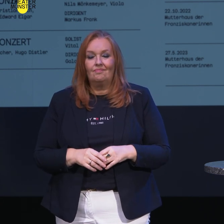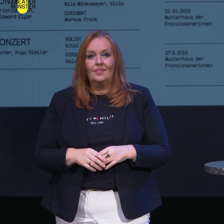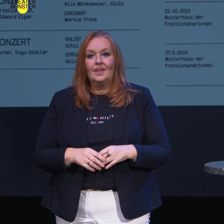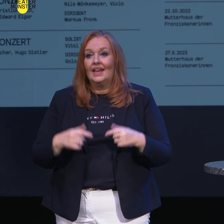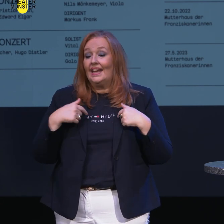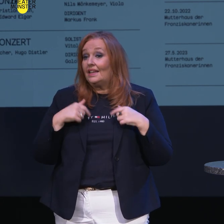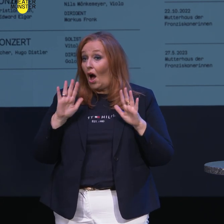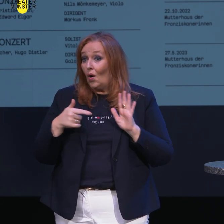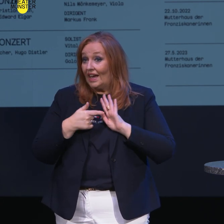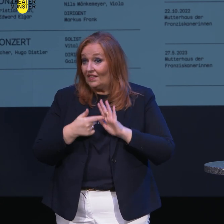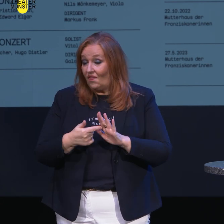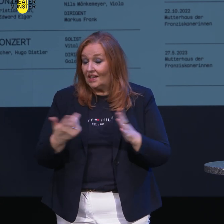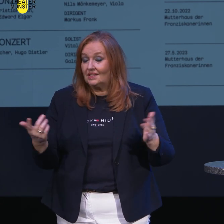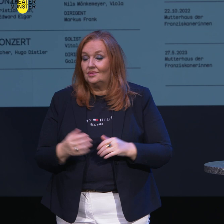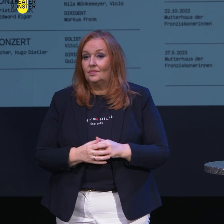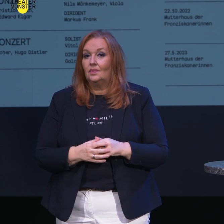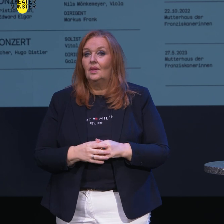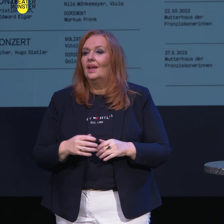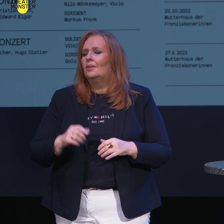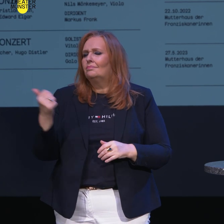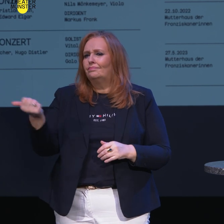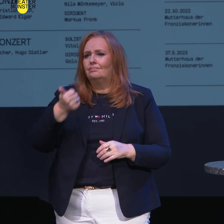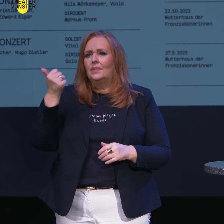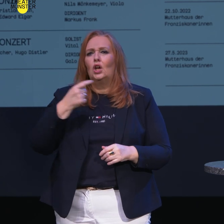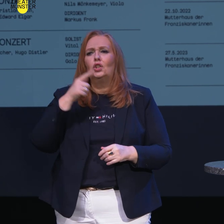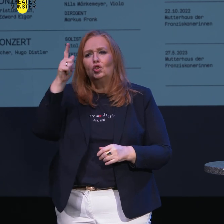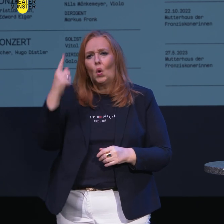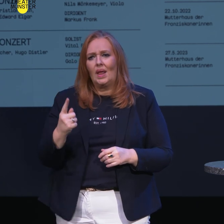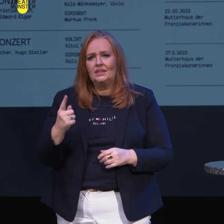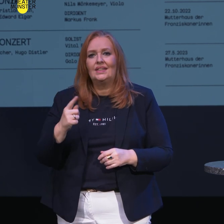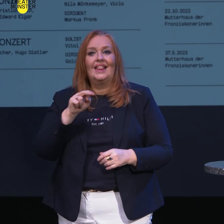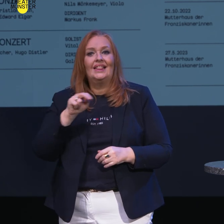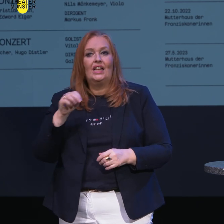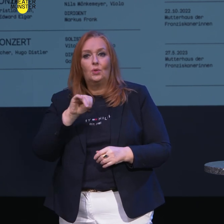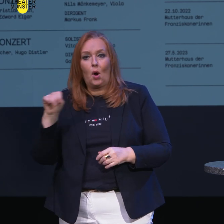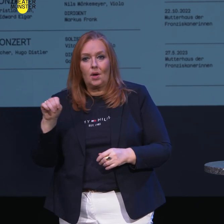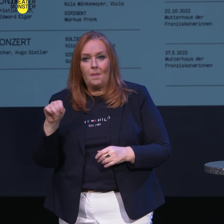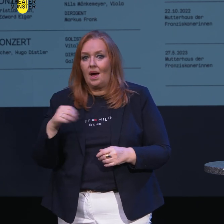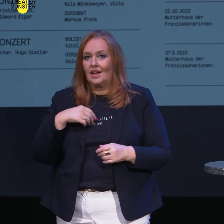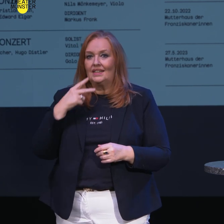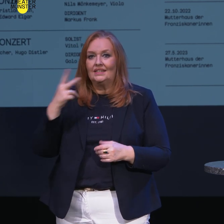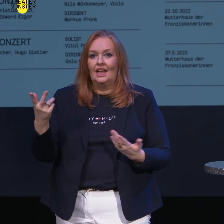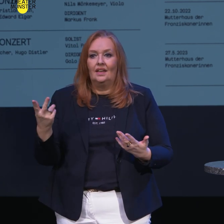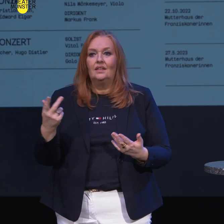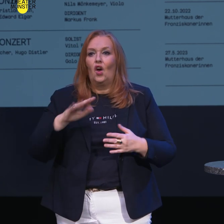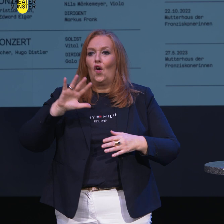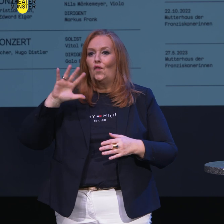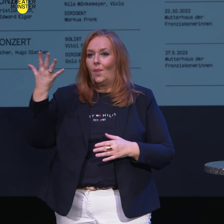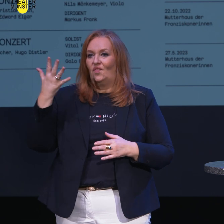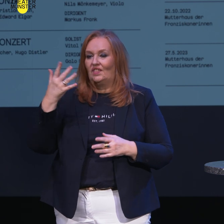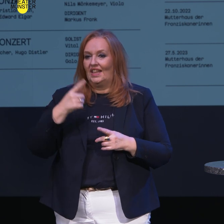Ich darf hinweisen auf erstklassige Solisten wie Nils Mönkemeyer zum Beispiel, Sie sehen ihn dort im fünften